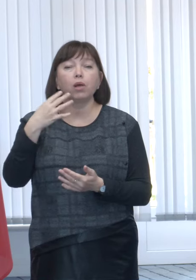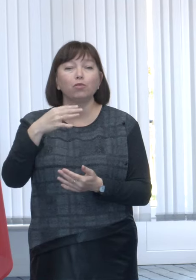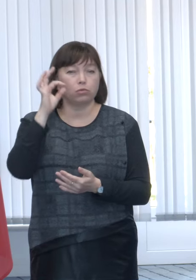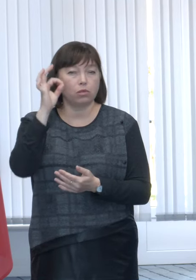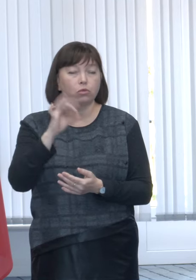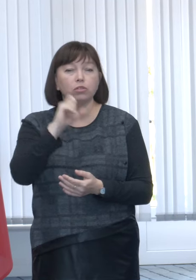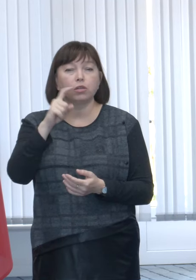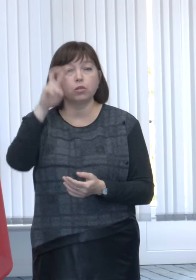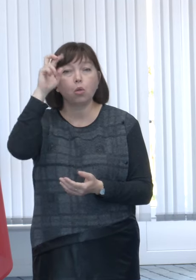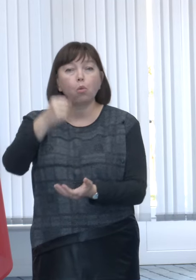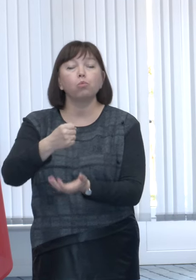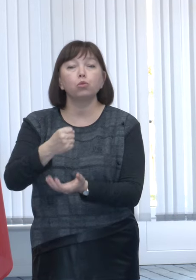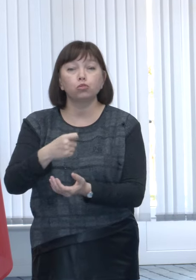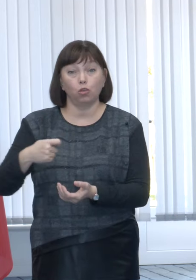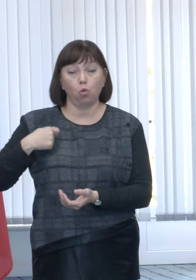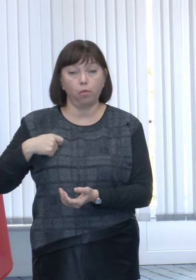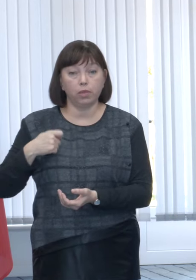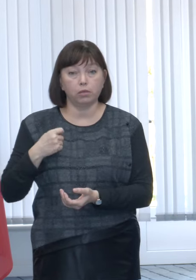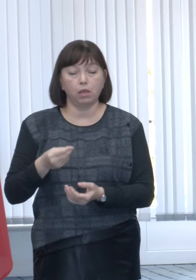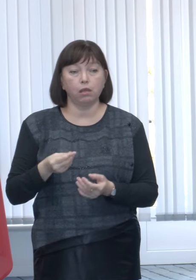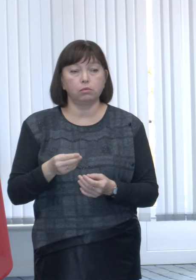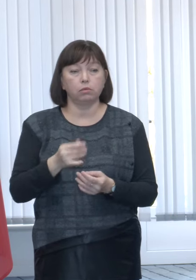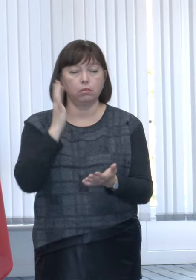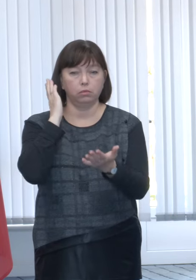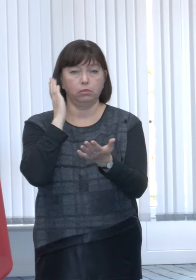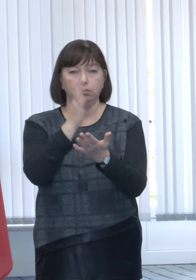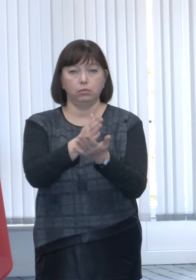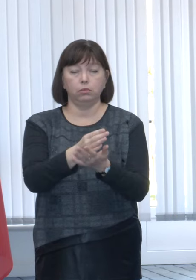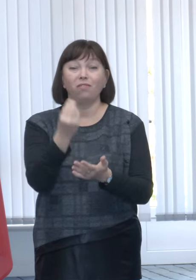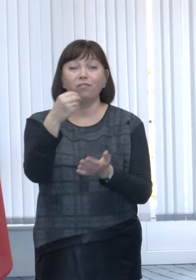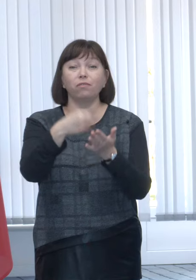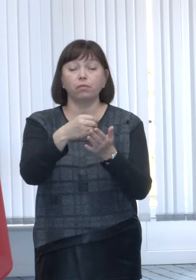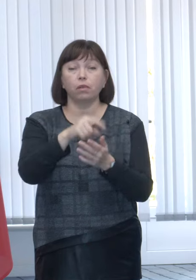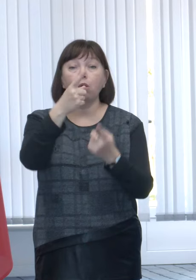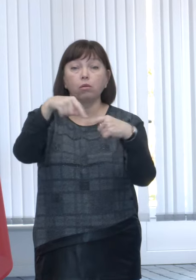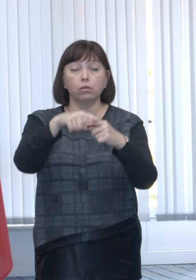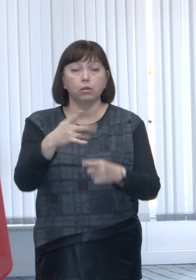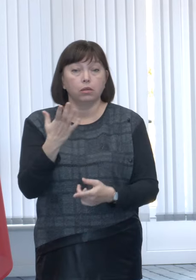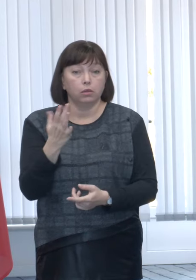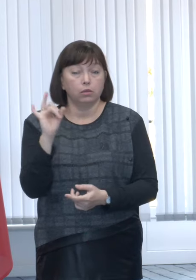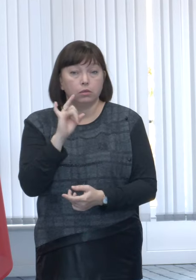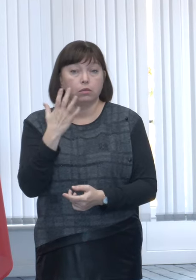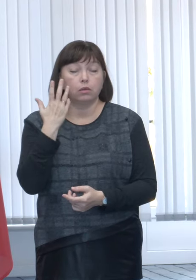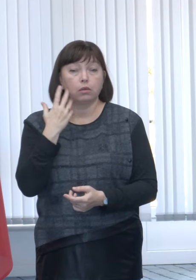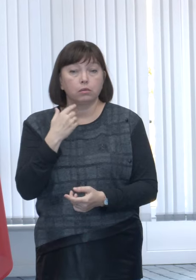% din bugetul pe compensație l-am dat direct monetar. Și când ai peste